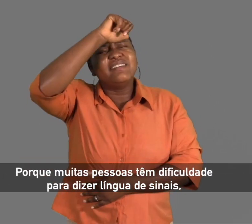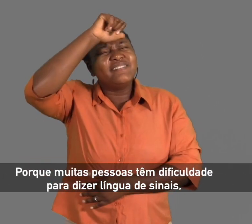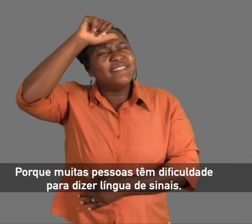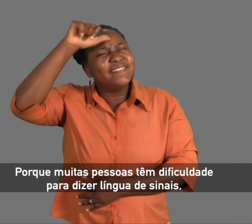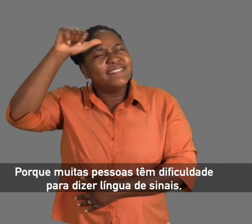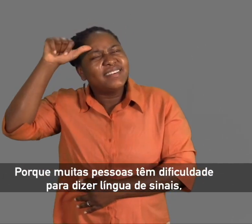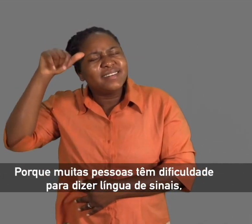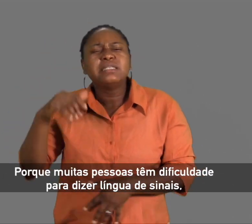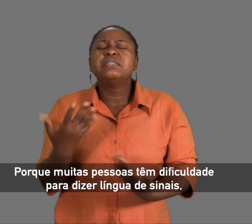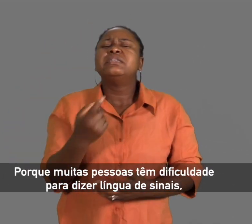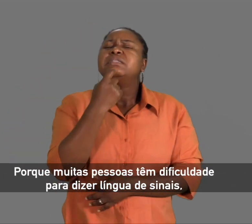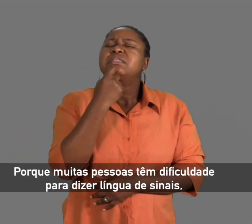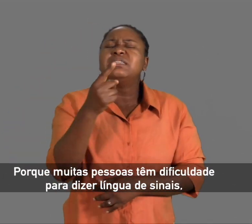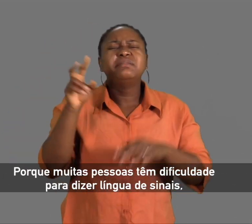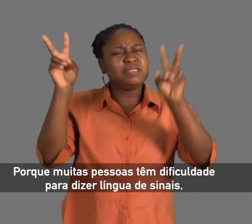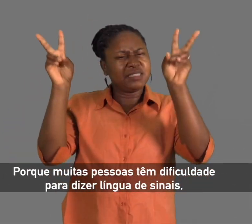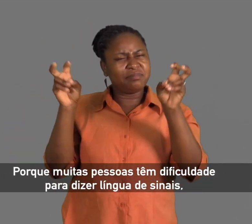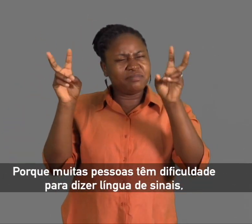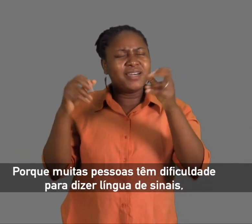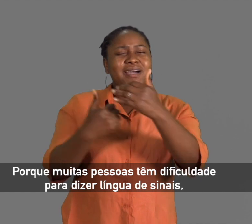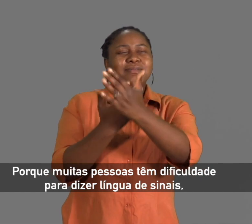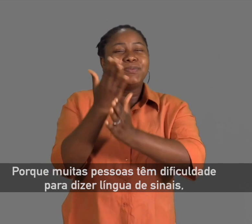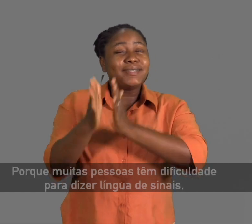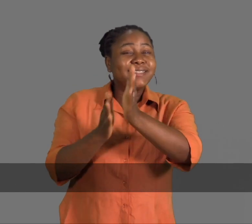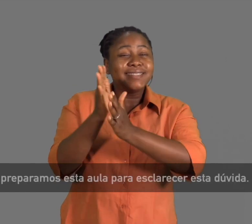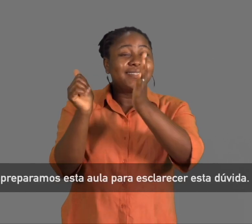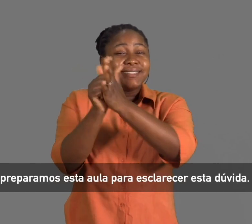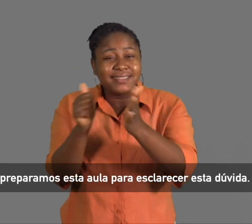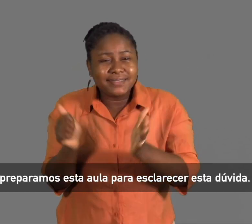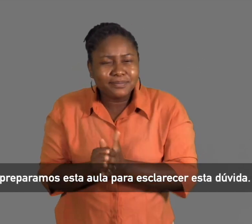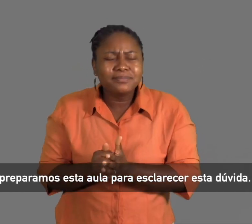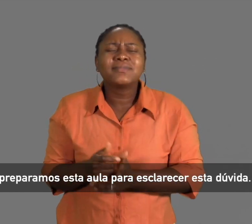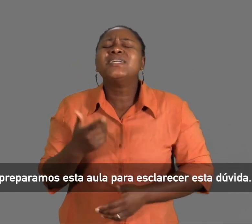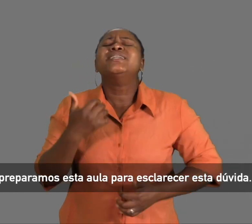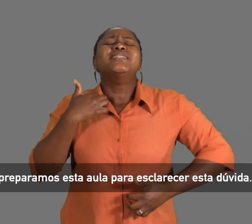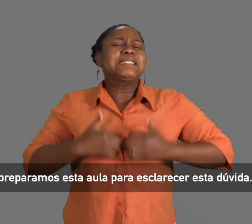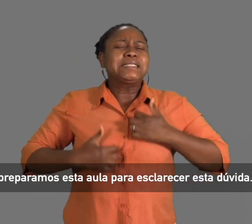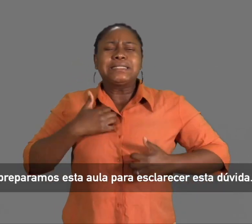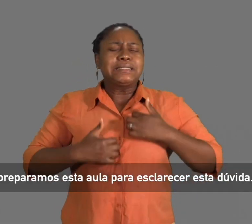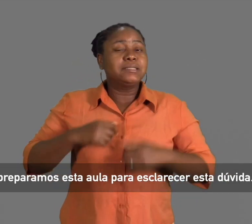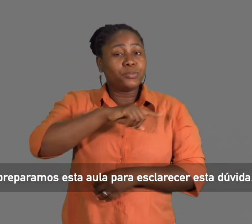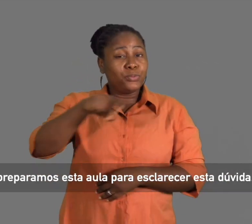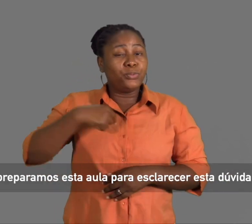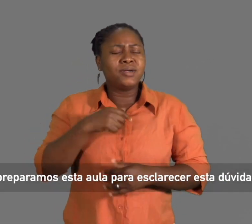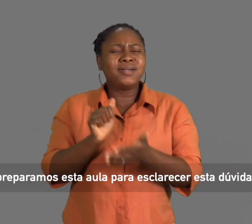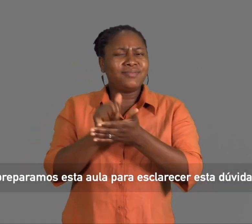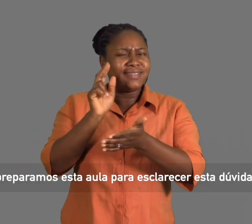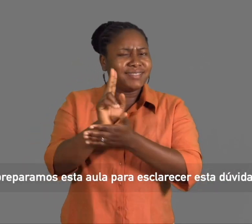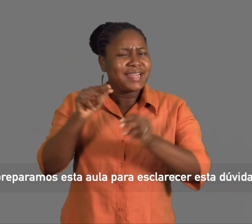dificuldade para dizer Língua de Sinais, nós preparamos a aula de hoje para esclarecer esta dúvida.